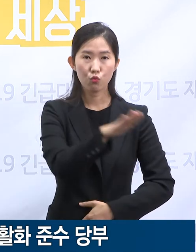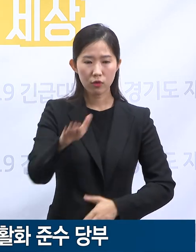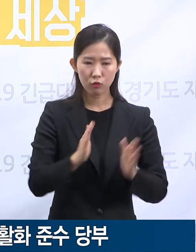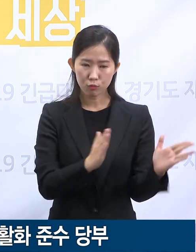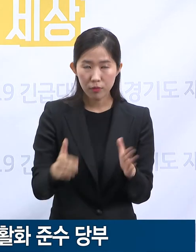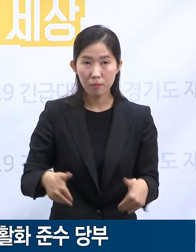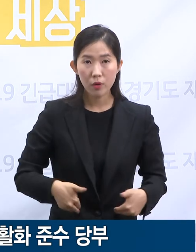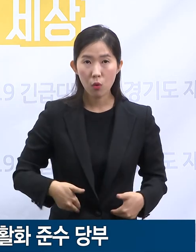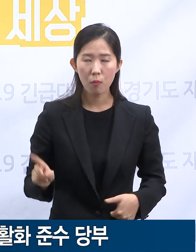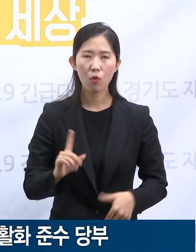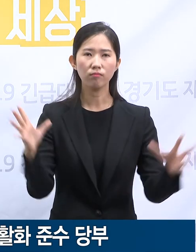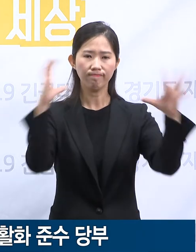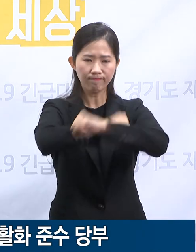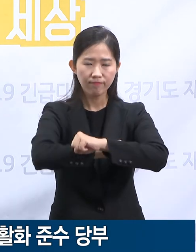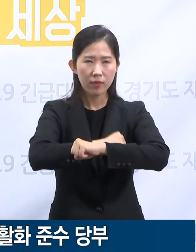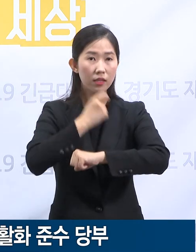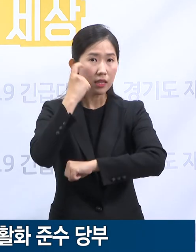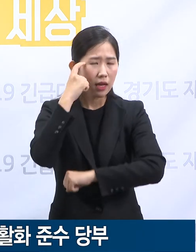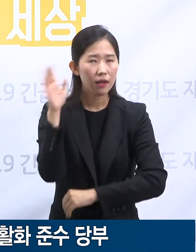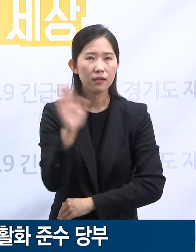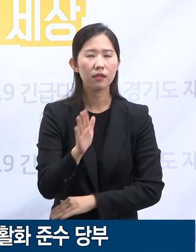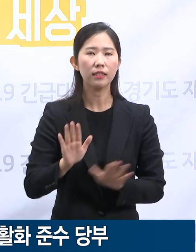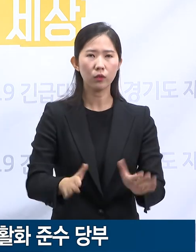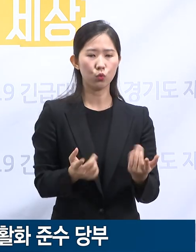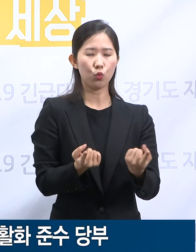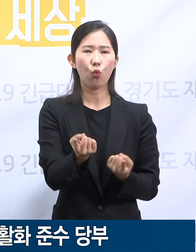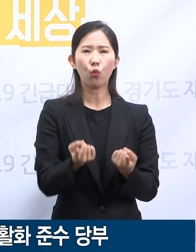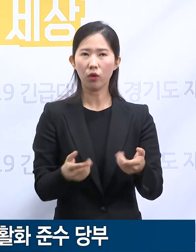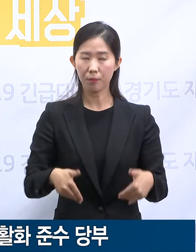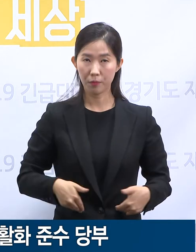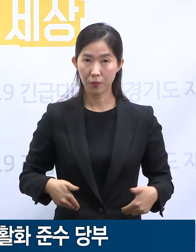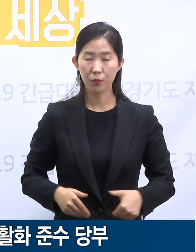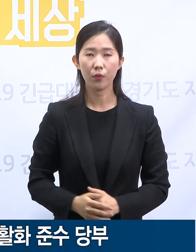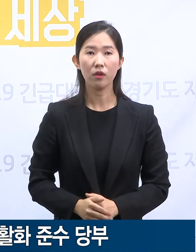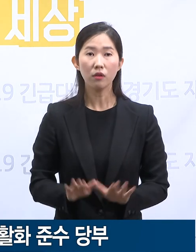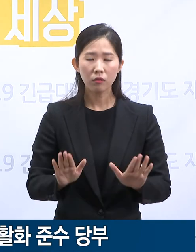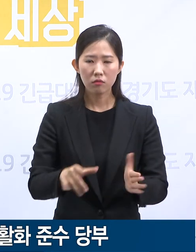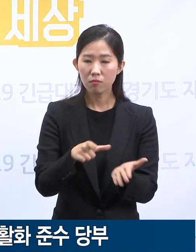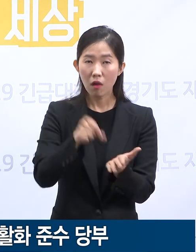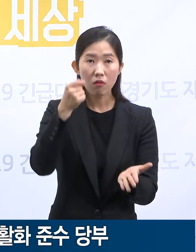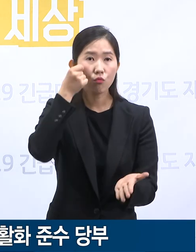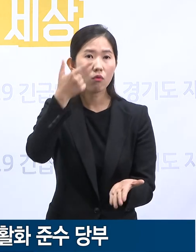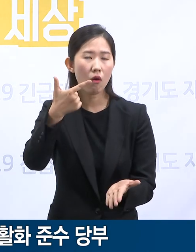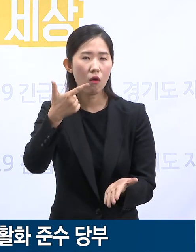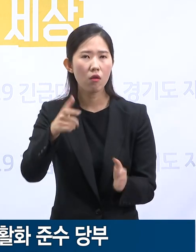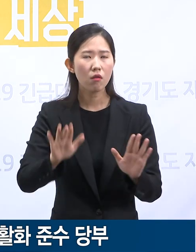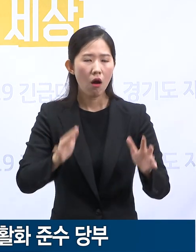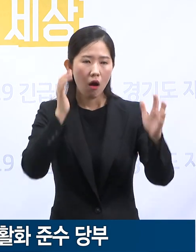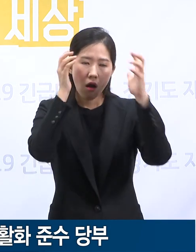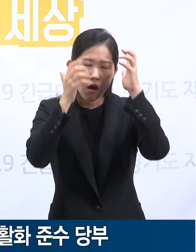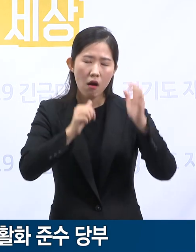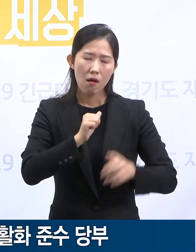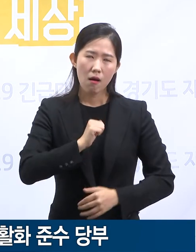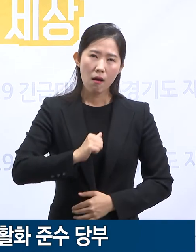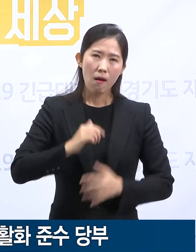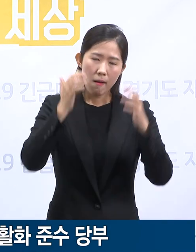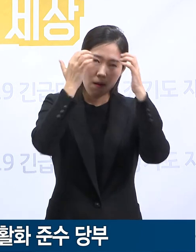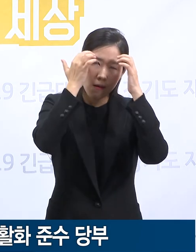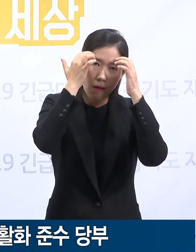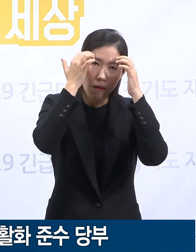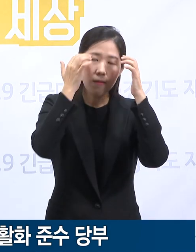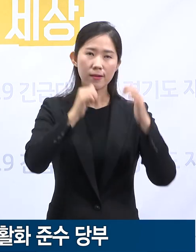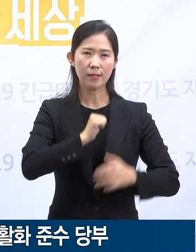종식이 아니라 조절입니다. 어느덧 반년에 가까운 시간, 곤란과 고통을 감내하면서 서로의 안전을 함께